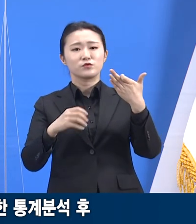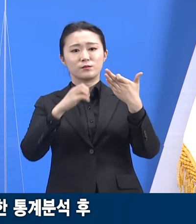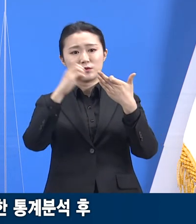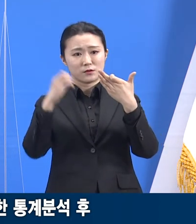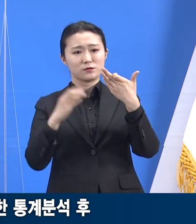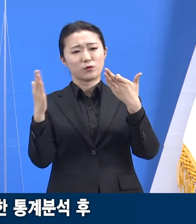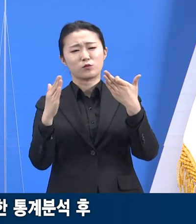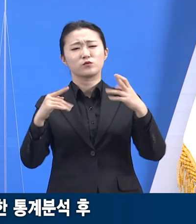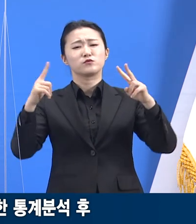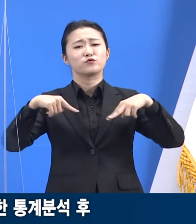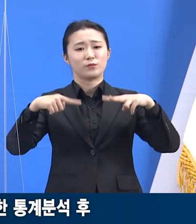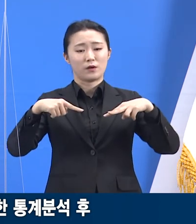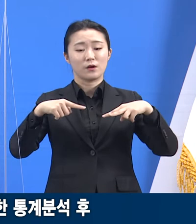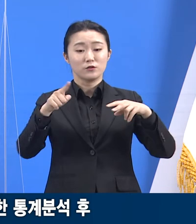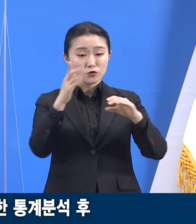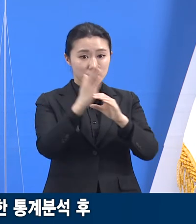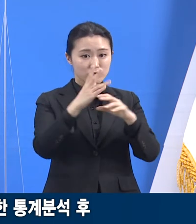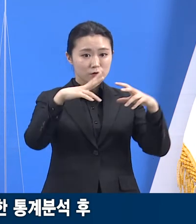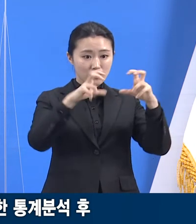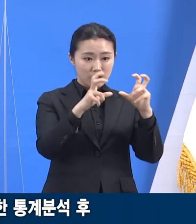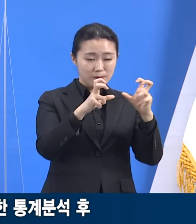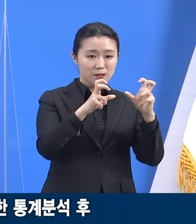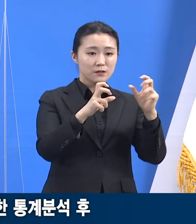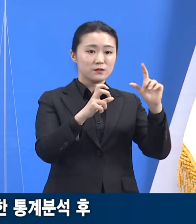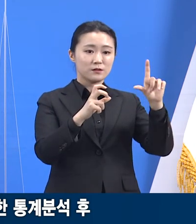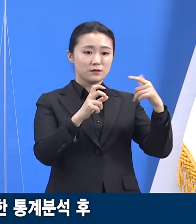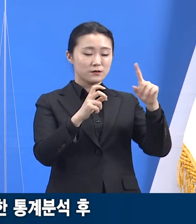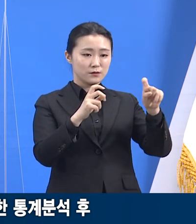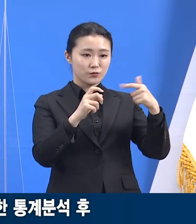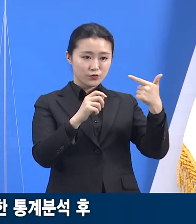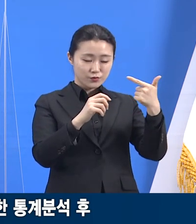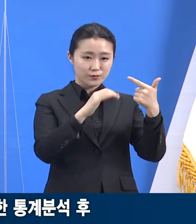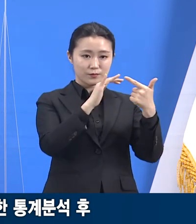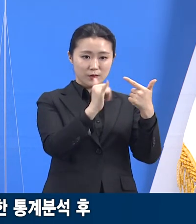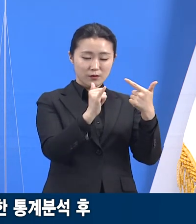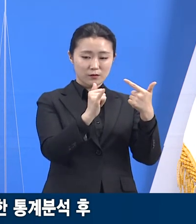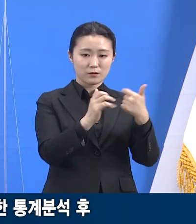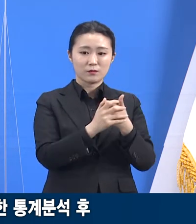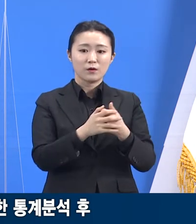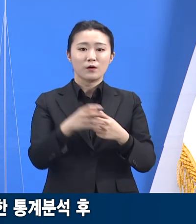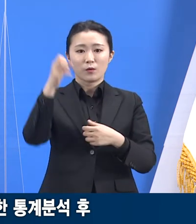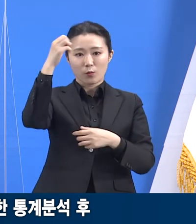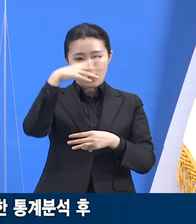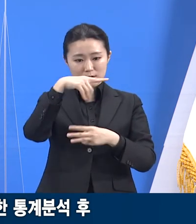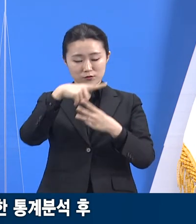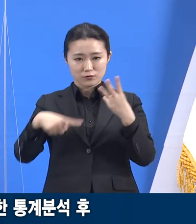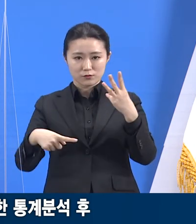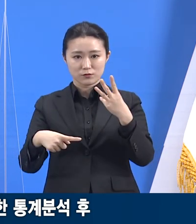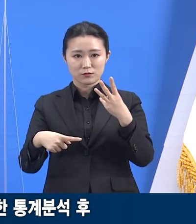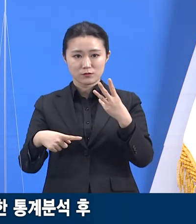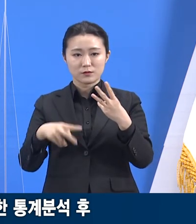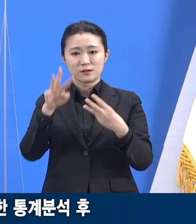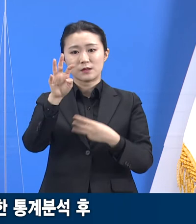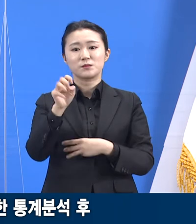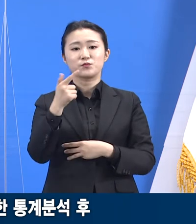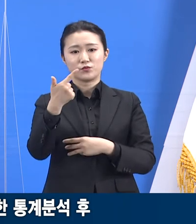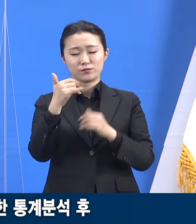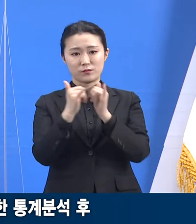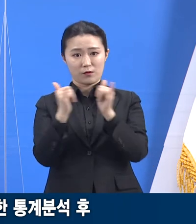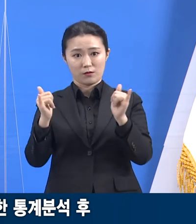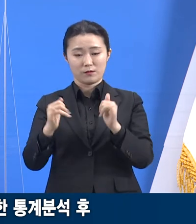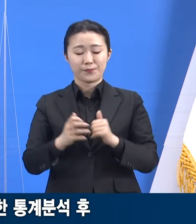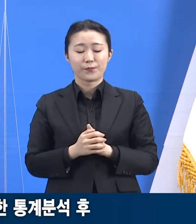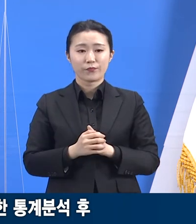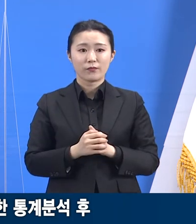그 중 성남시는 16.5명, 광주시는 31.9명입니다. 최근 들어 새롭게 상승한